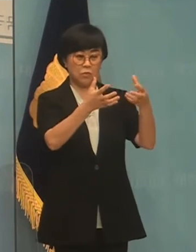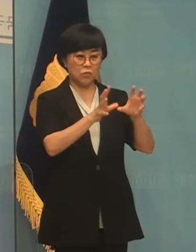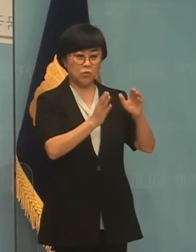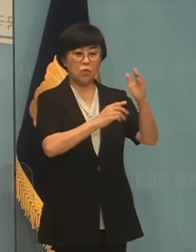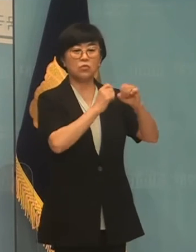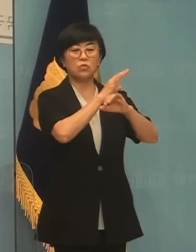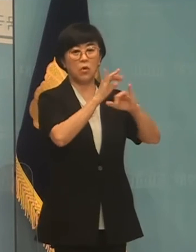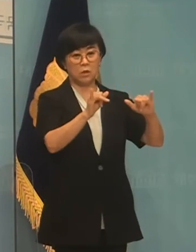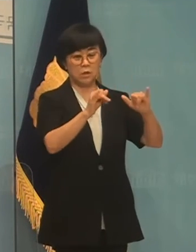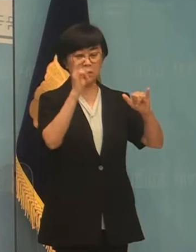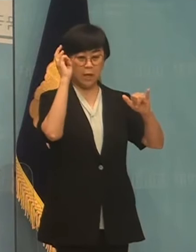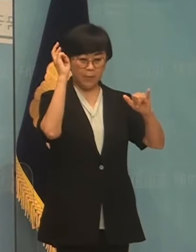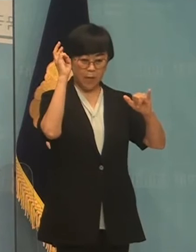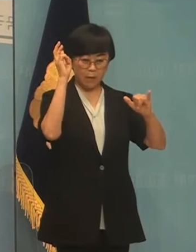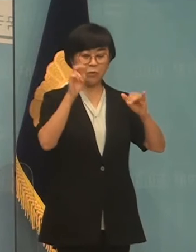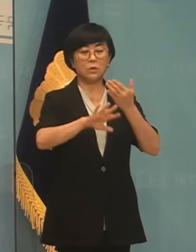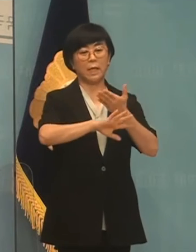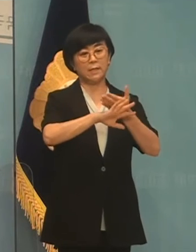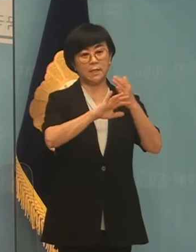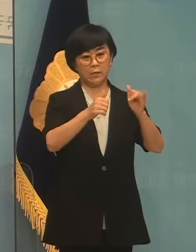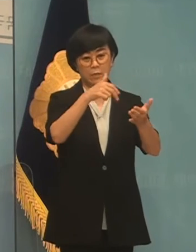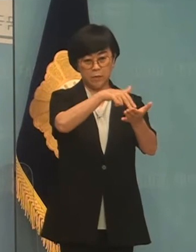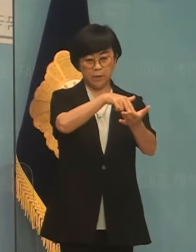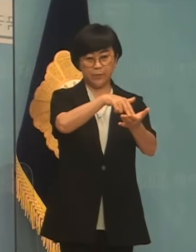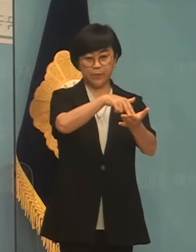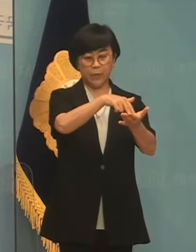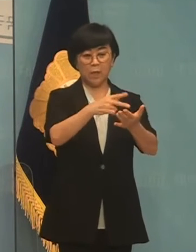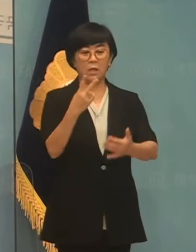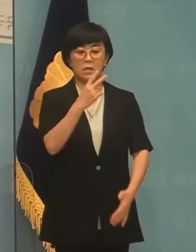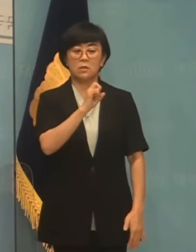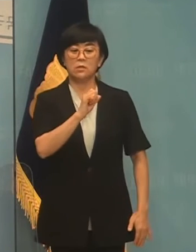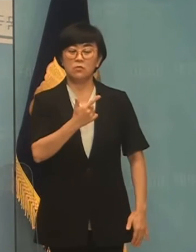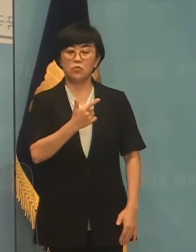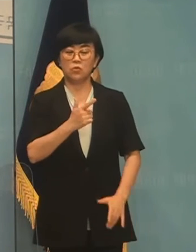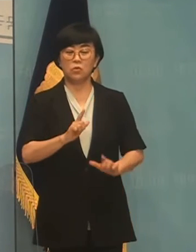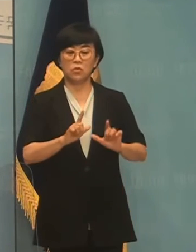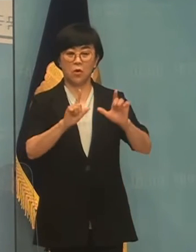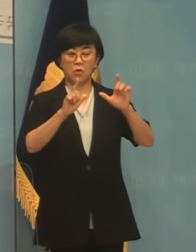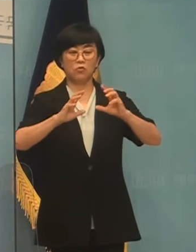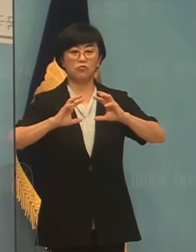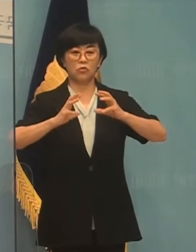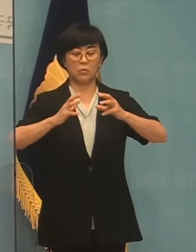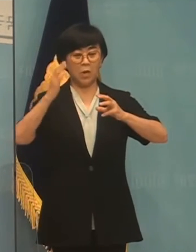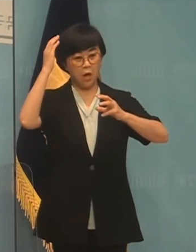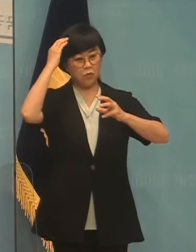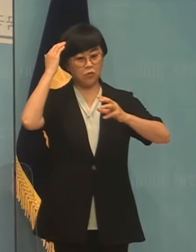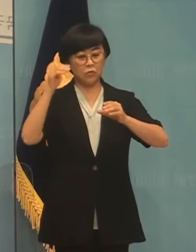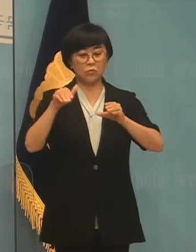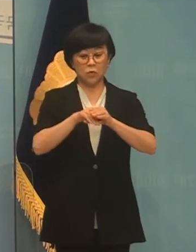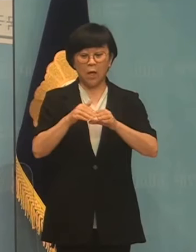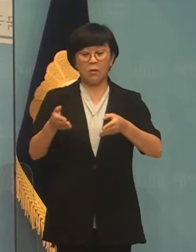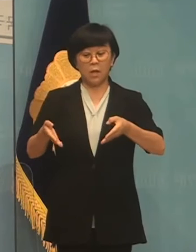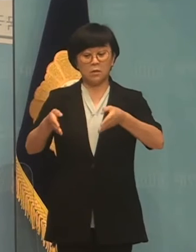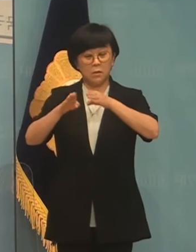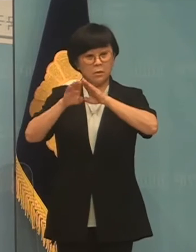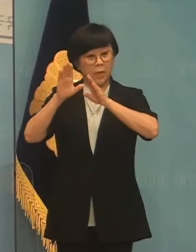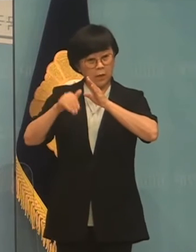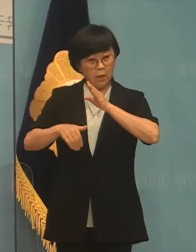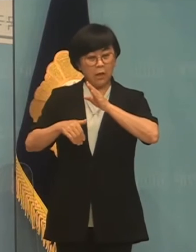공무원으로 추정되는 또 다른 관계자는 2016년 국립한국문학관 구입 시에